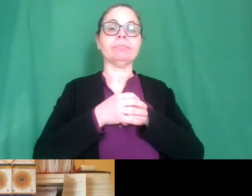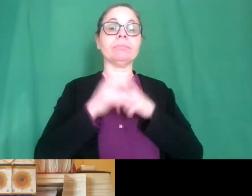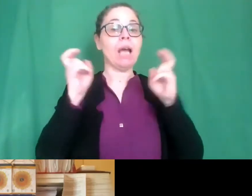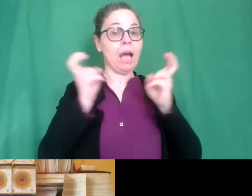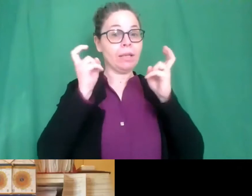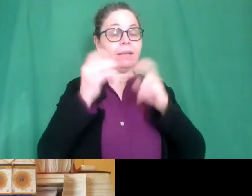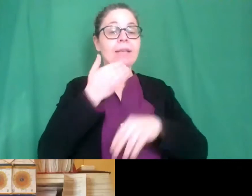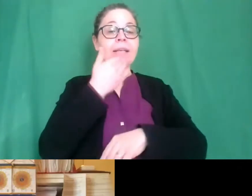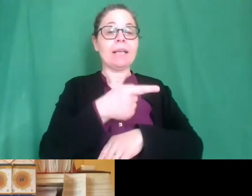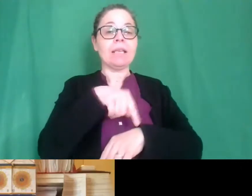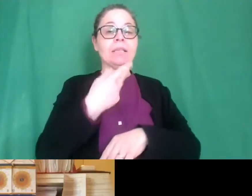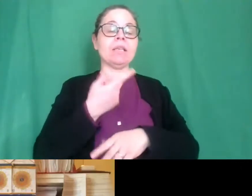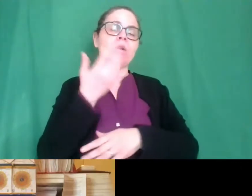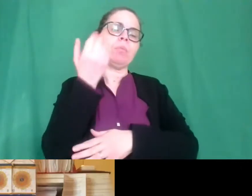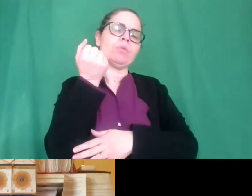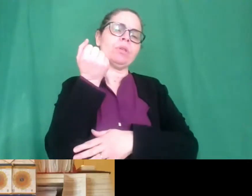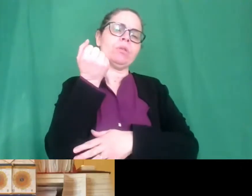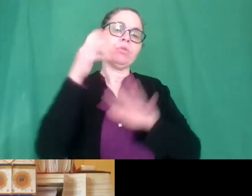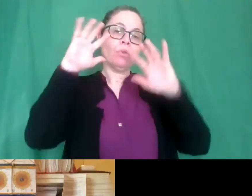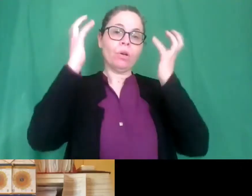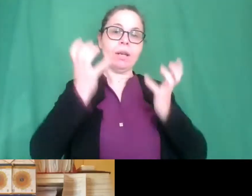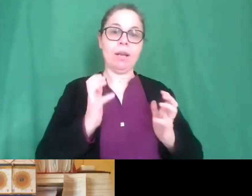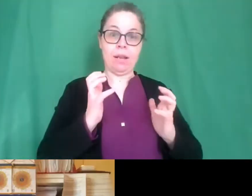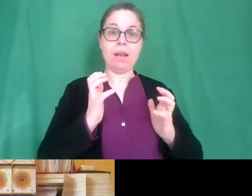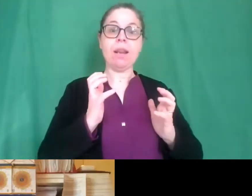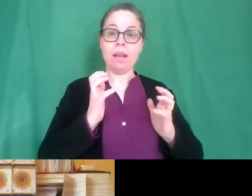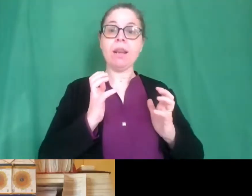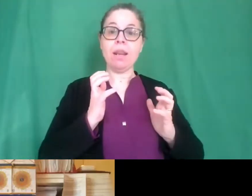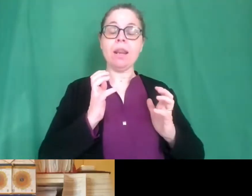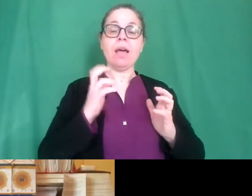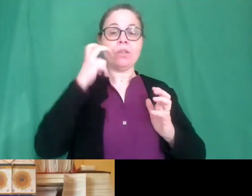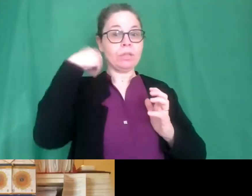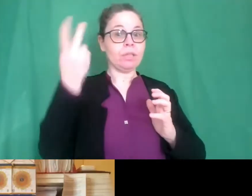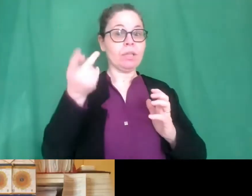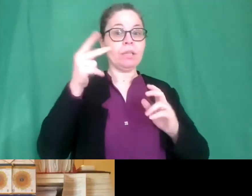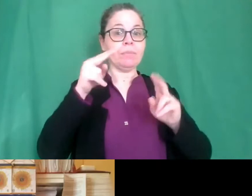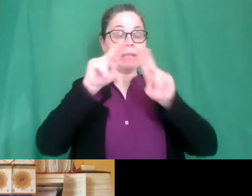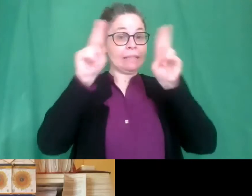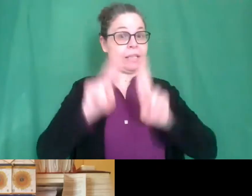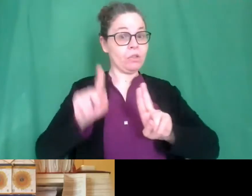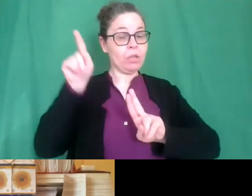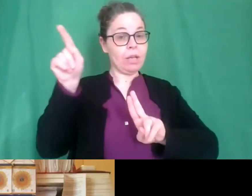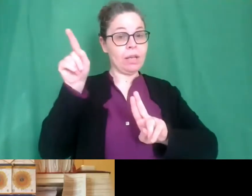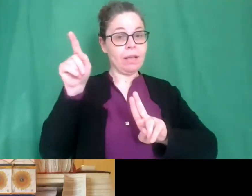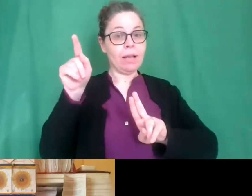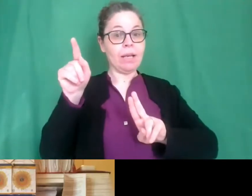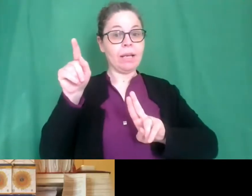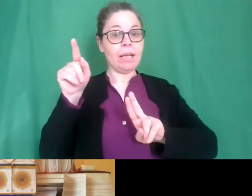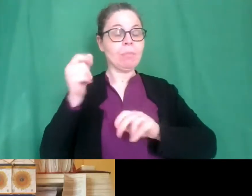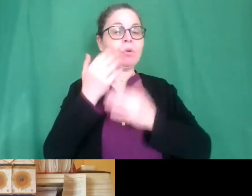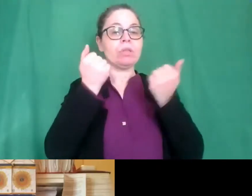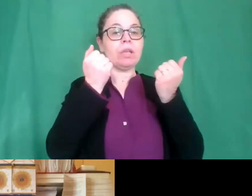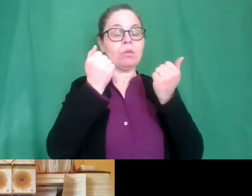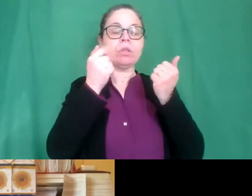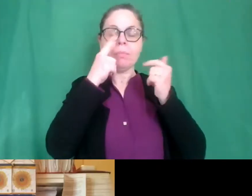'IoS Club International che è un'organizzazione di volontariato internazionale e nella condizione particolare di oggi del distretto